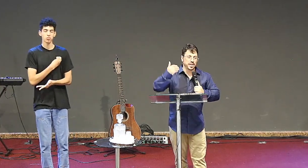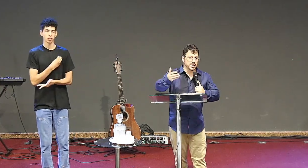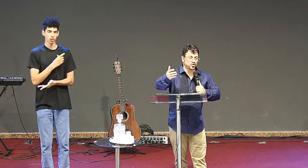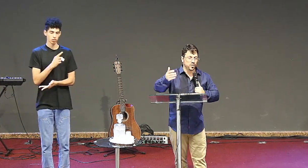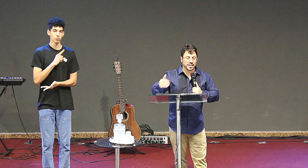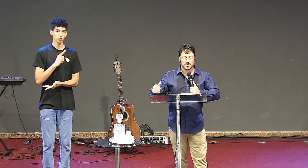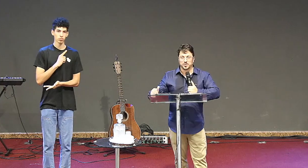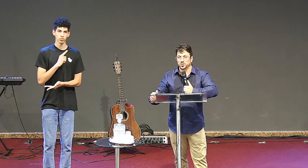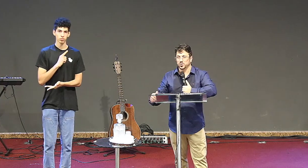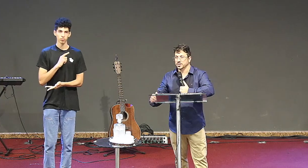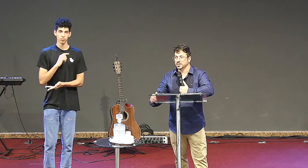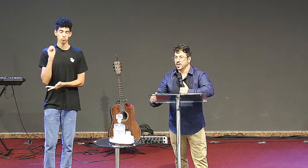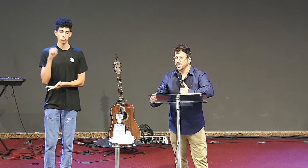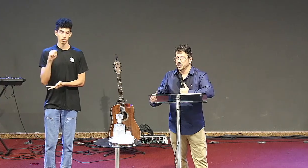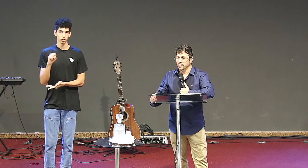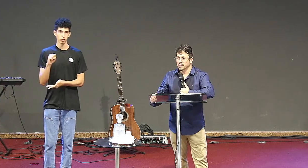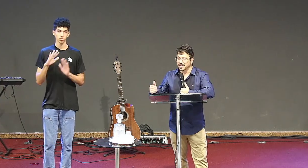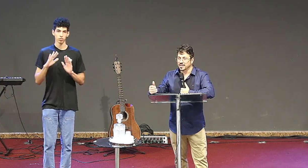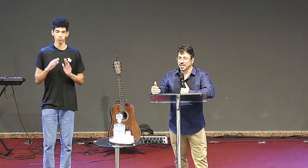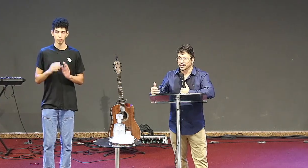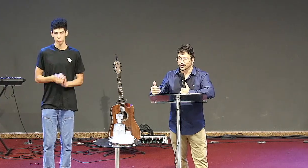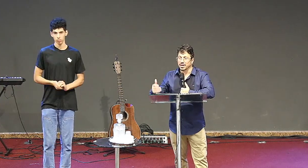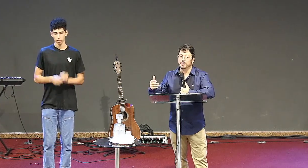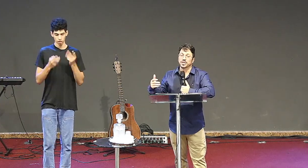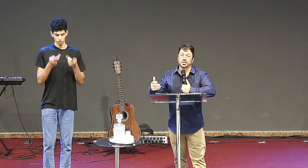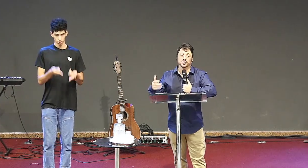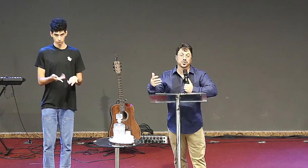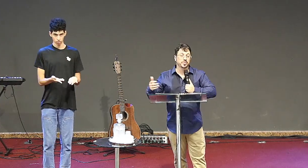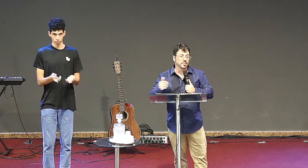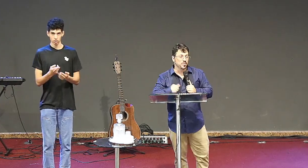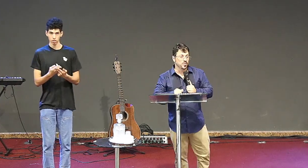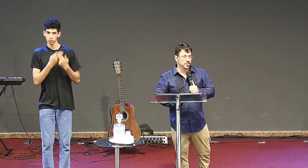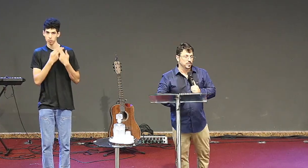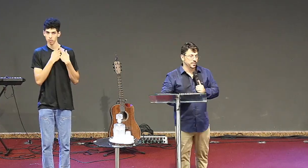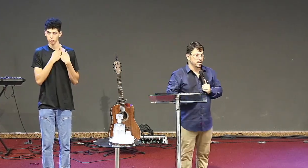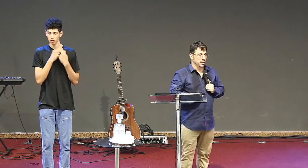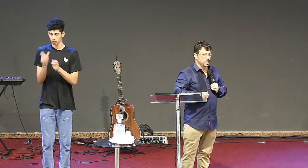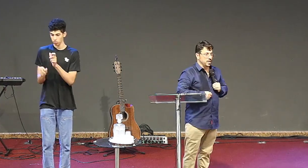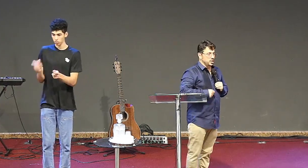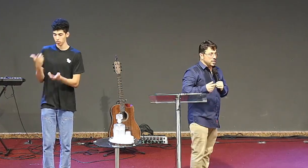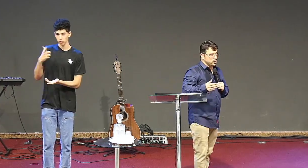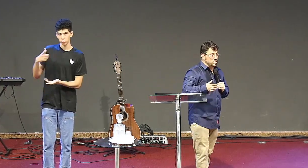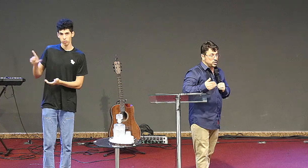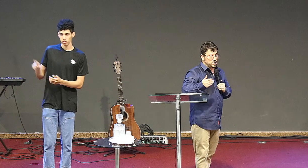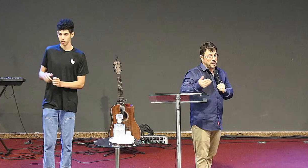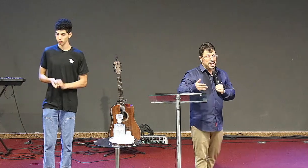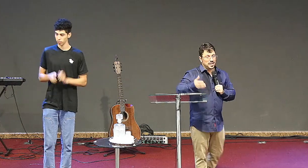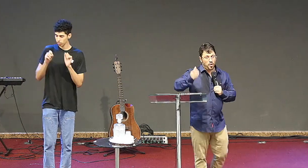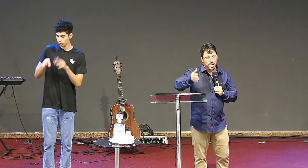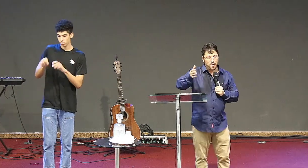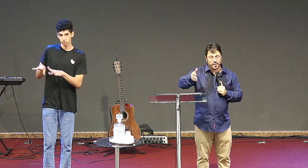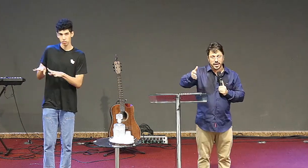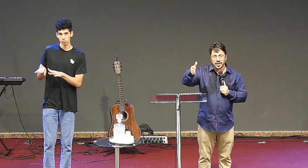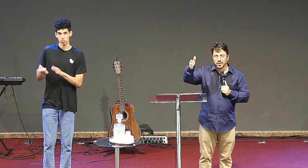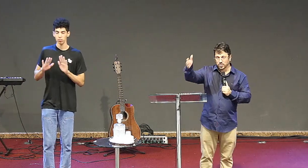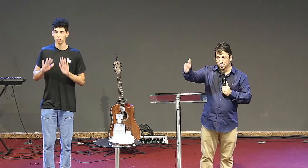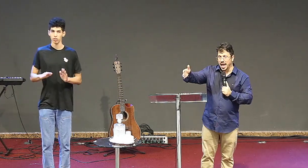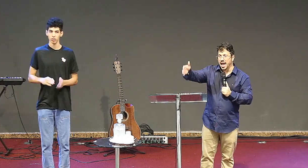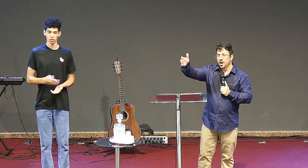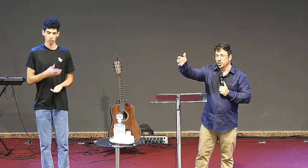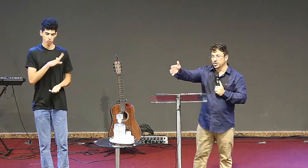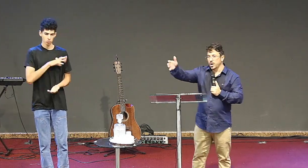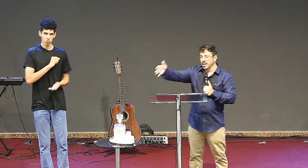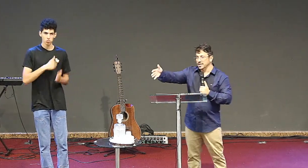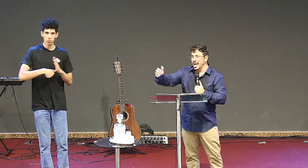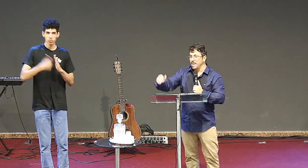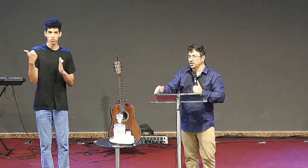de ser o guia sobre aquelas pessoas mas ele mesmo tinha perdido o seu primeiro amor e Jesus diz para ele eu vou remover do lugar